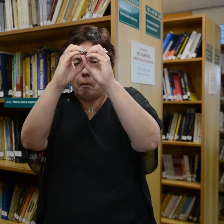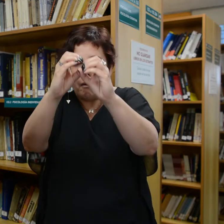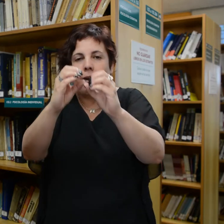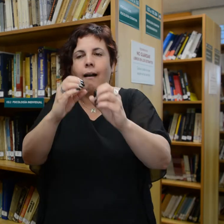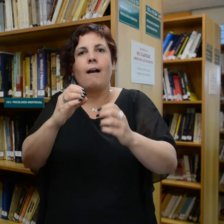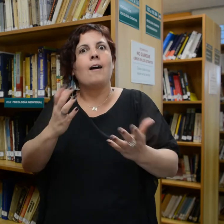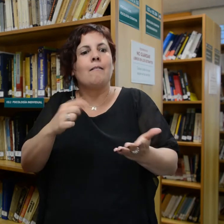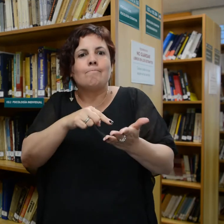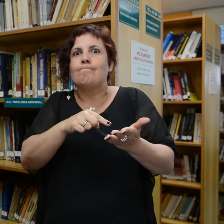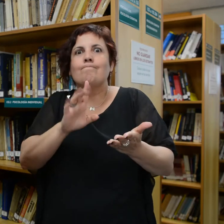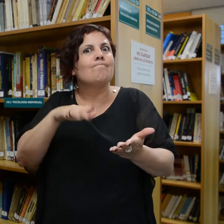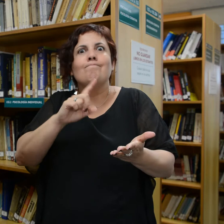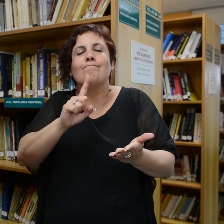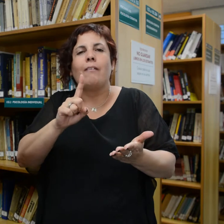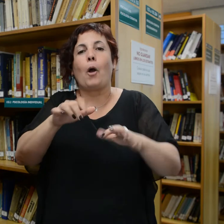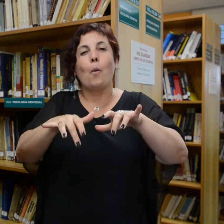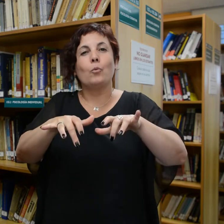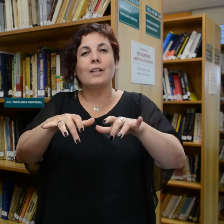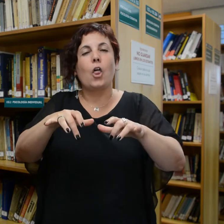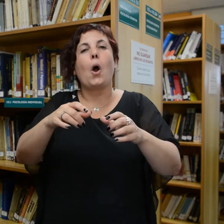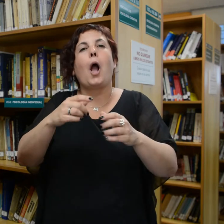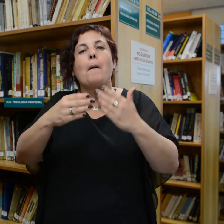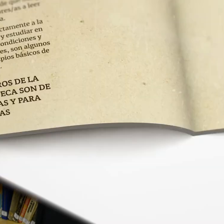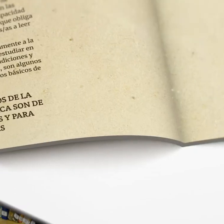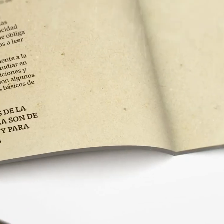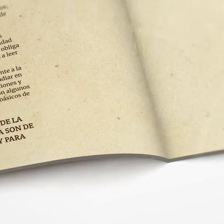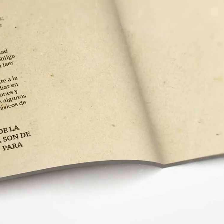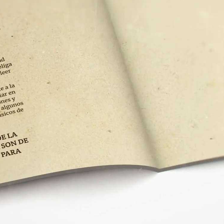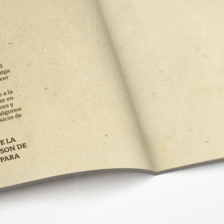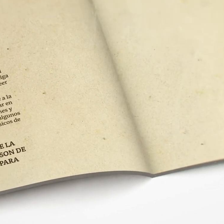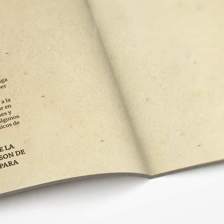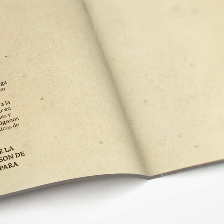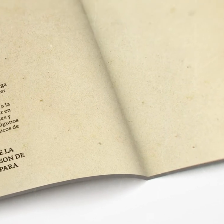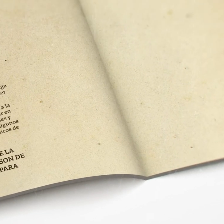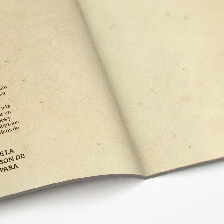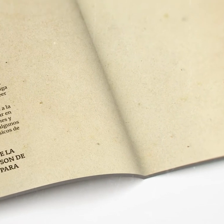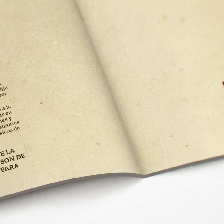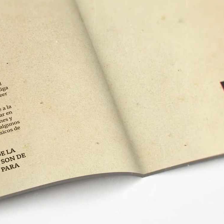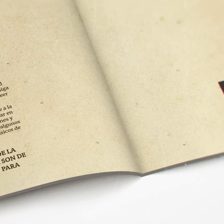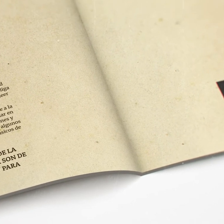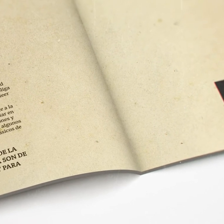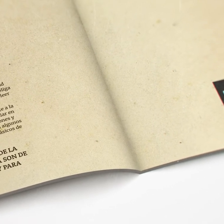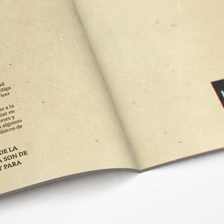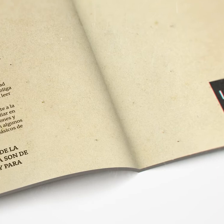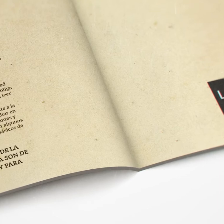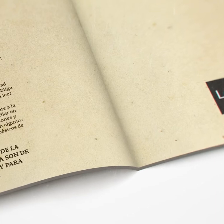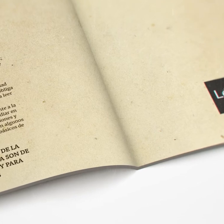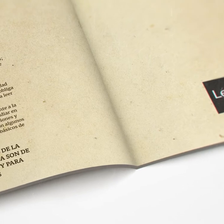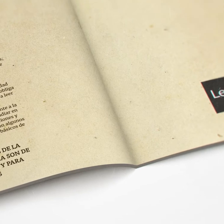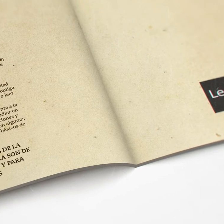puedan utilizar un software que les permita acceder al material de estudio. Tratar, escribir, ahonar, borrar, surayar, arcar